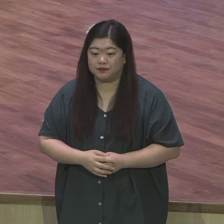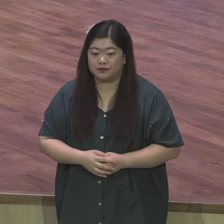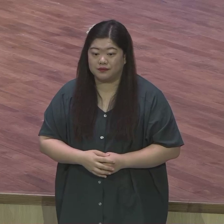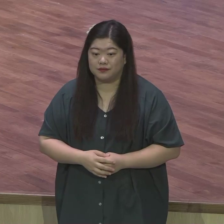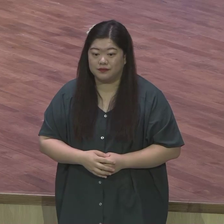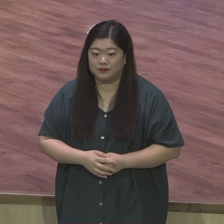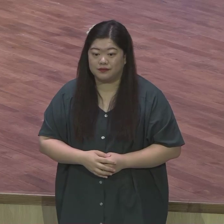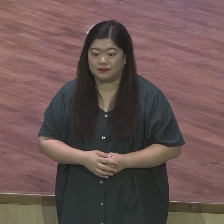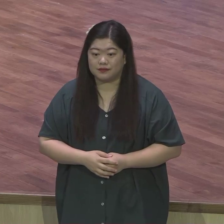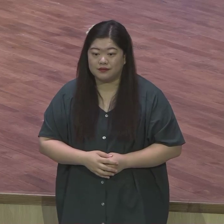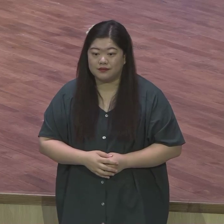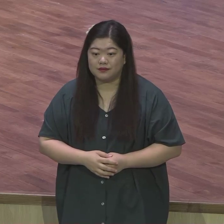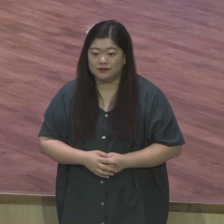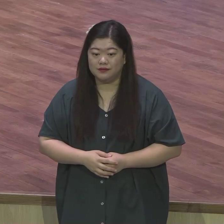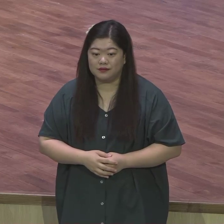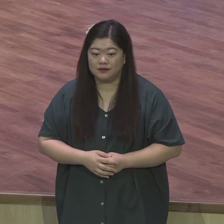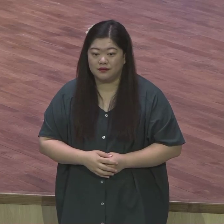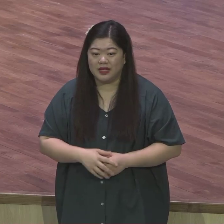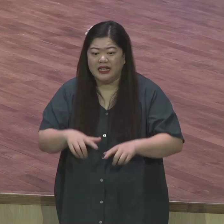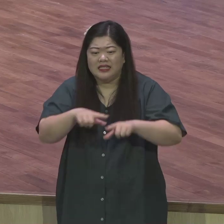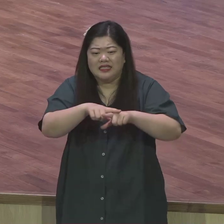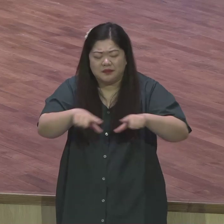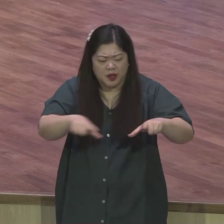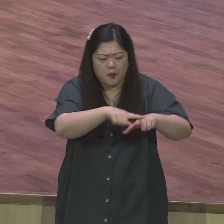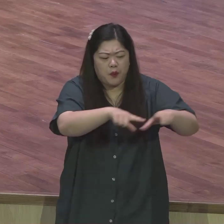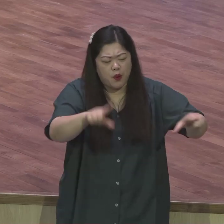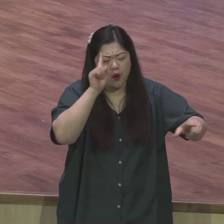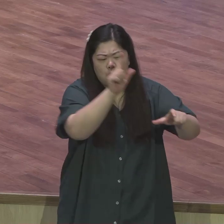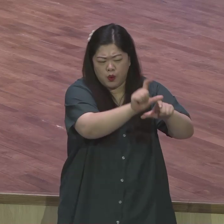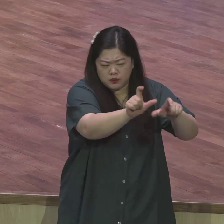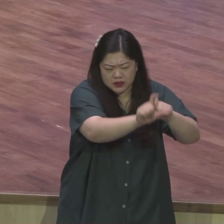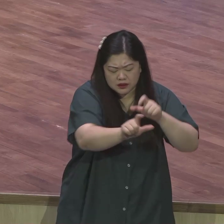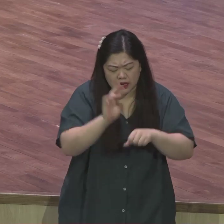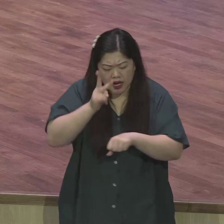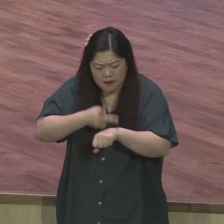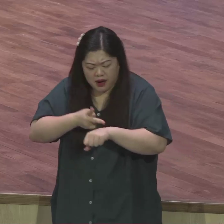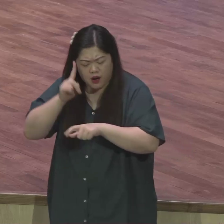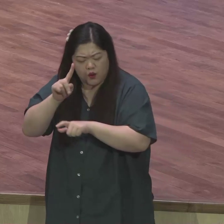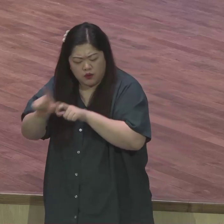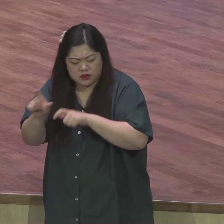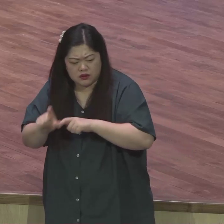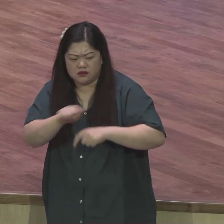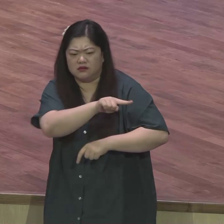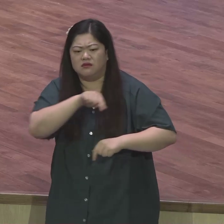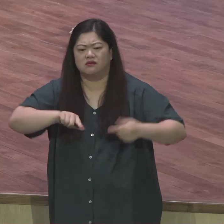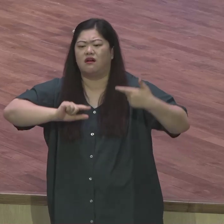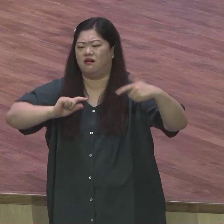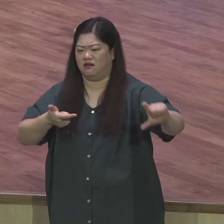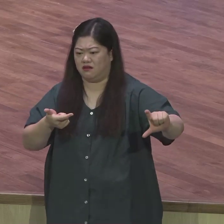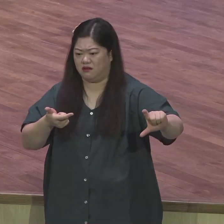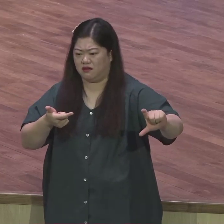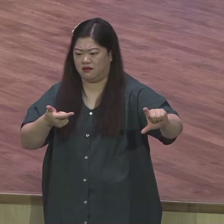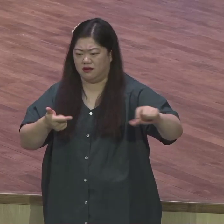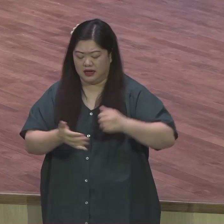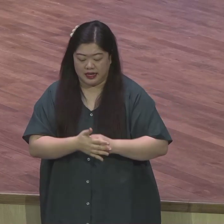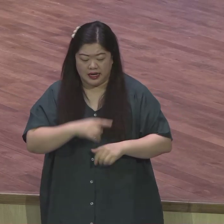그런 수준과는 차원이 달랐어요 바울이 자기 동족을 동족 구원을 위한 이 열망 이것은요